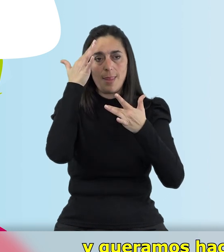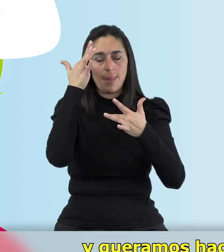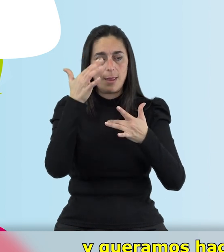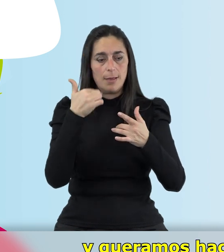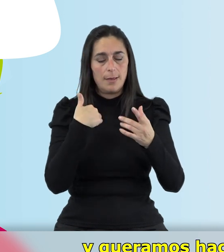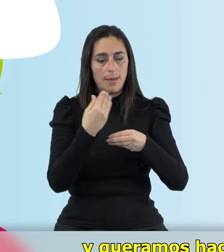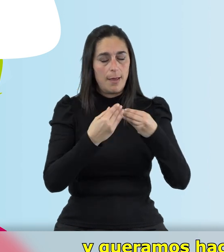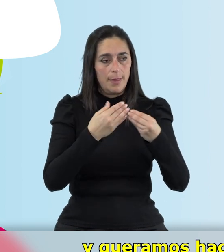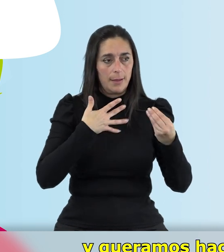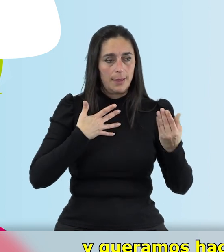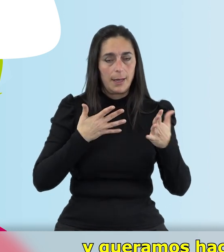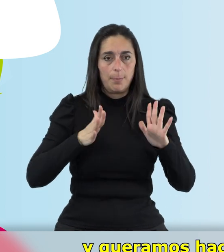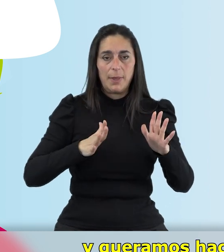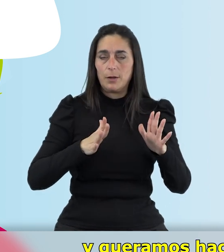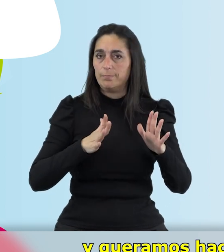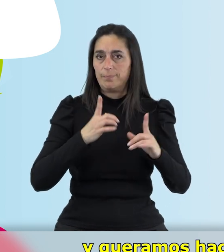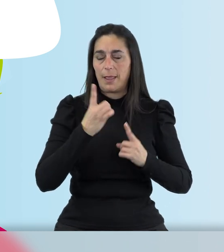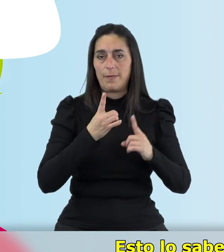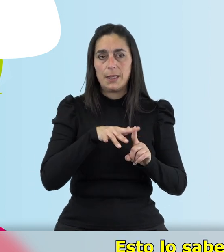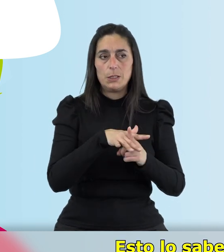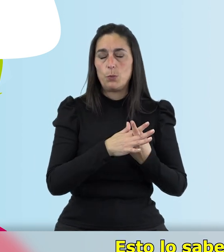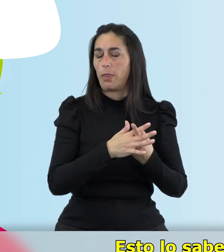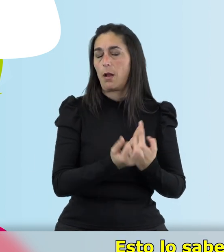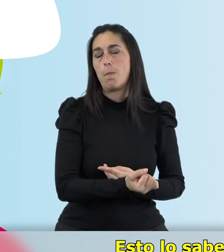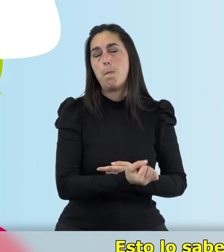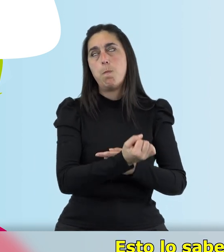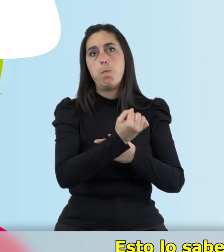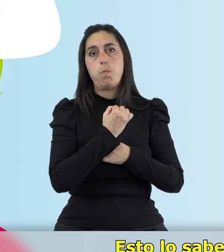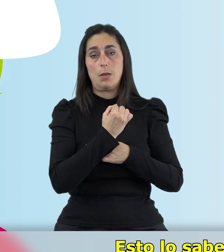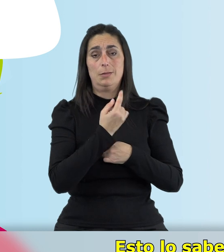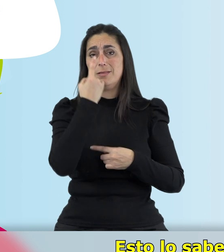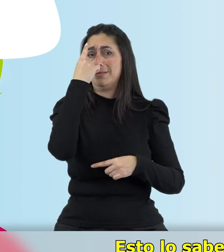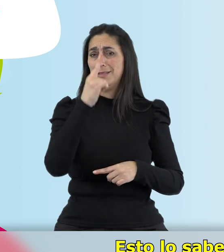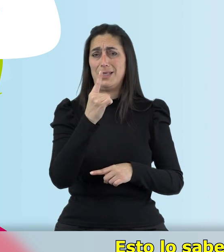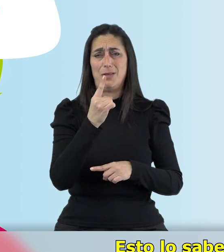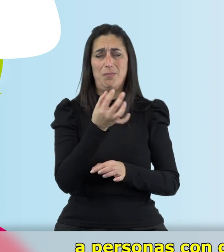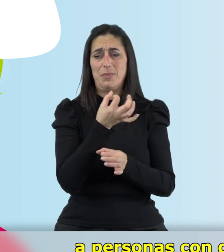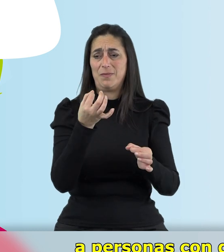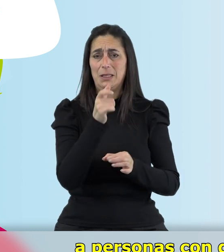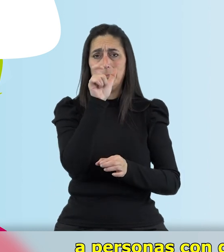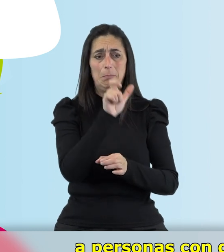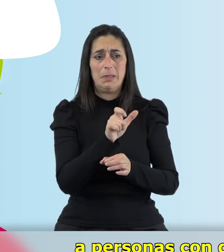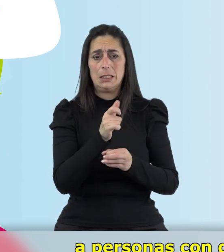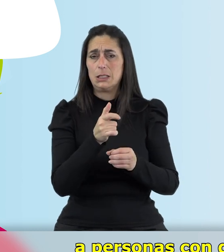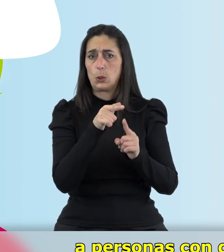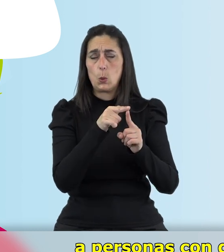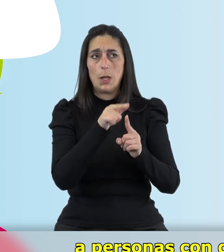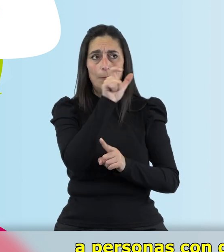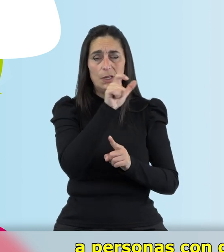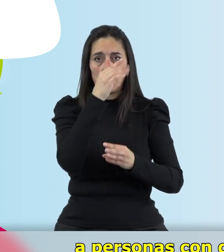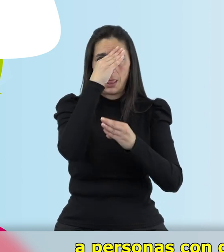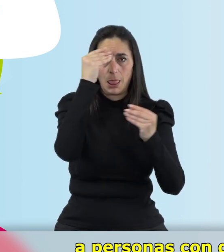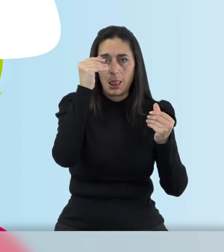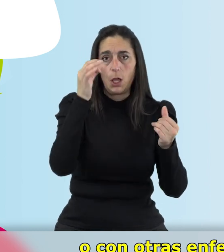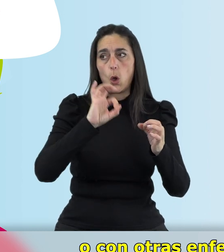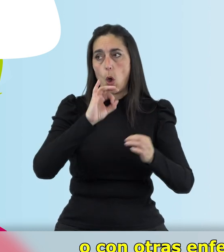queramos hacerlo bien, la situación nos sobrepasa. Esto lo saben bien quienes ayudan en su día a día a personas con demencias